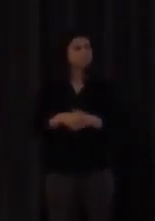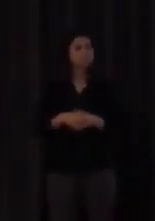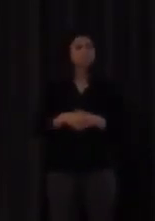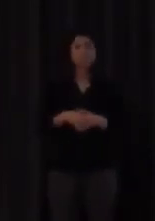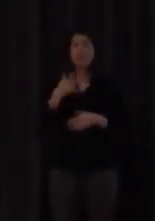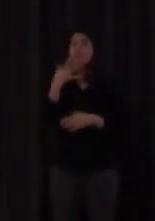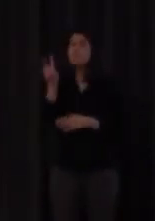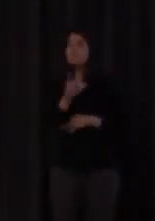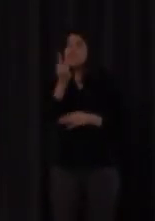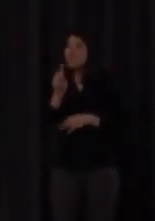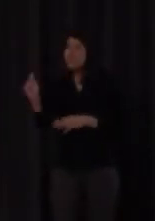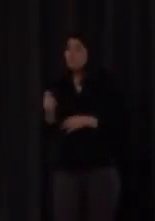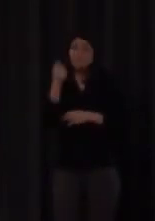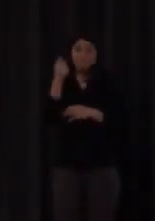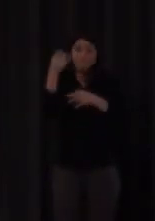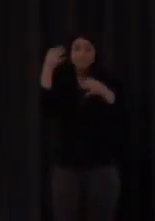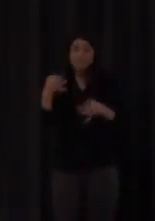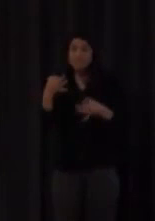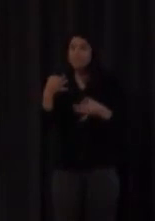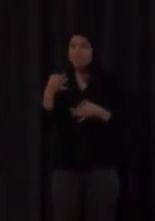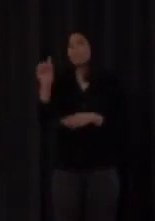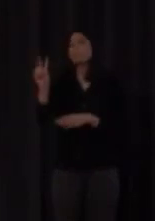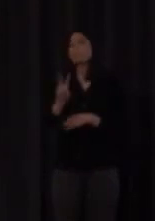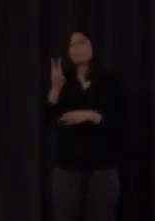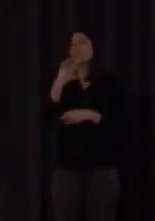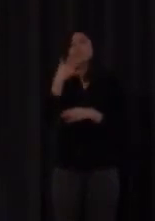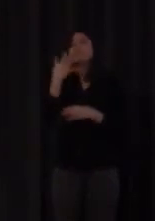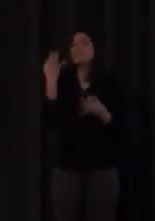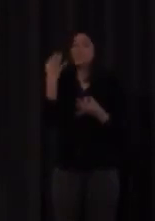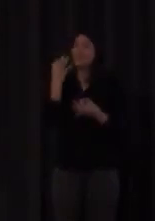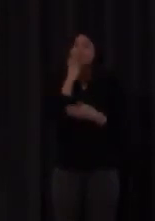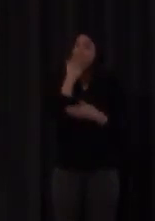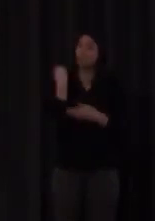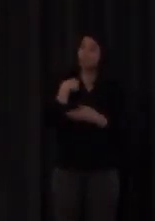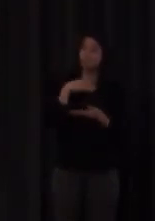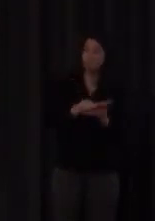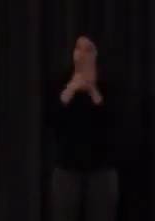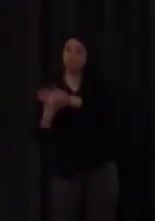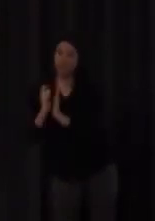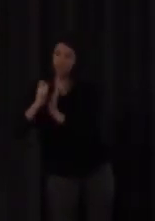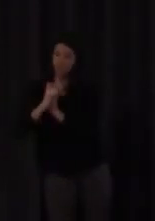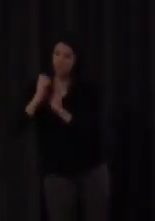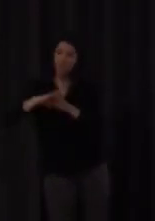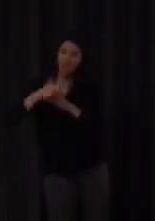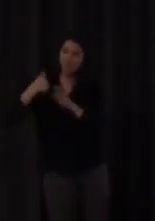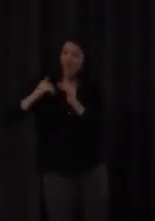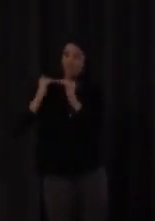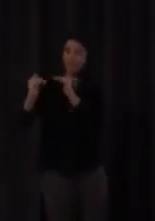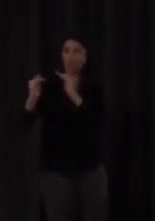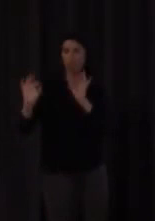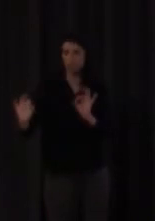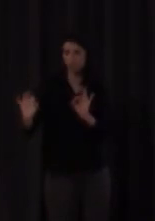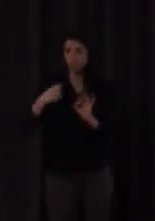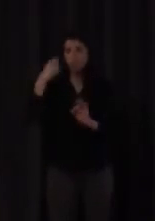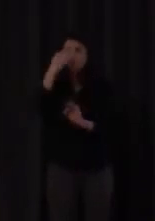caracteres inmóviles es decir por medio de un sistema de escritura bueno pues esta idea que a mí me parecía tan revolucionaria pues